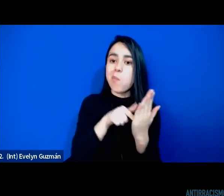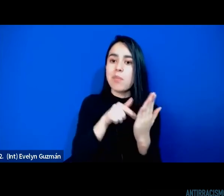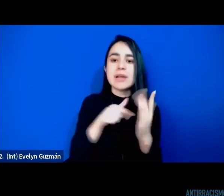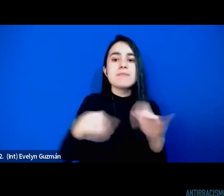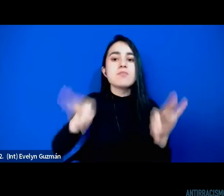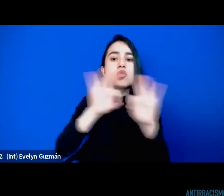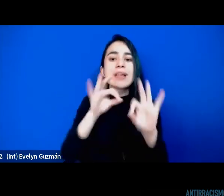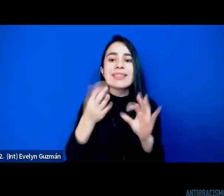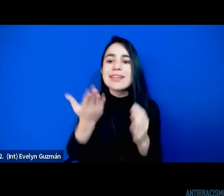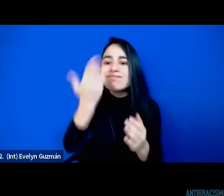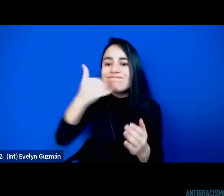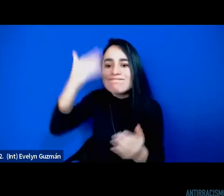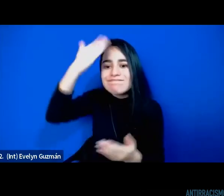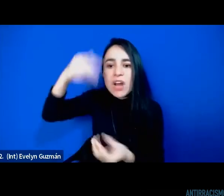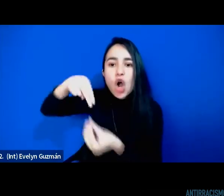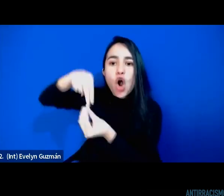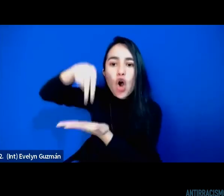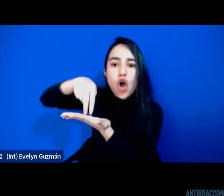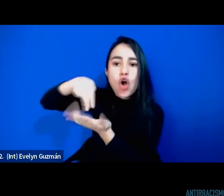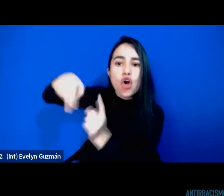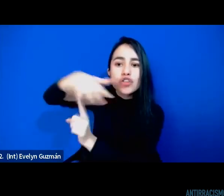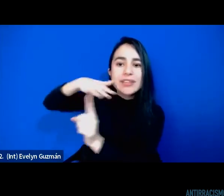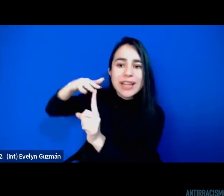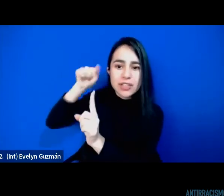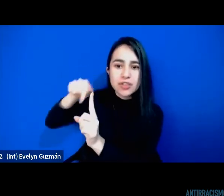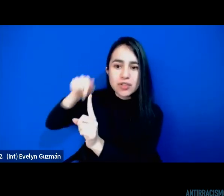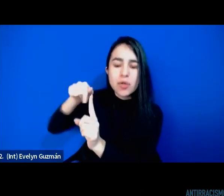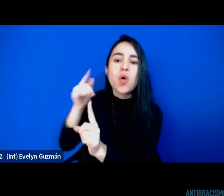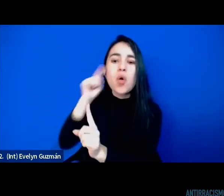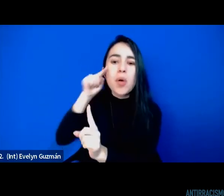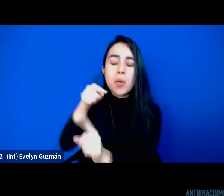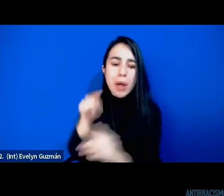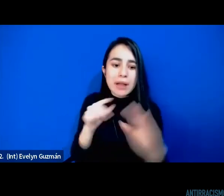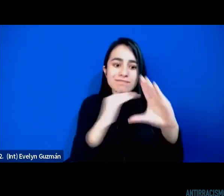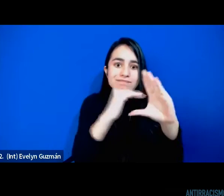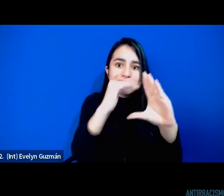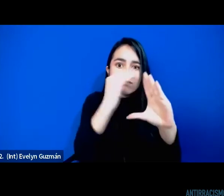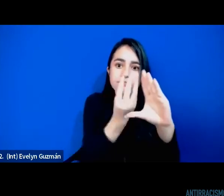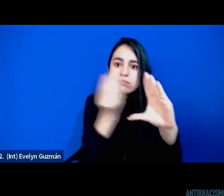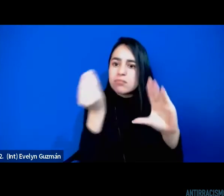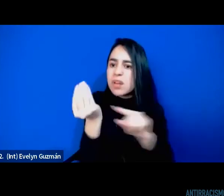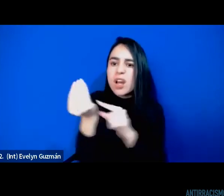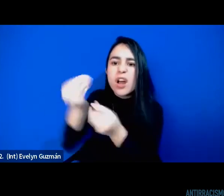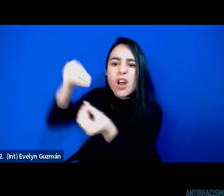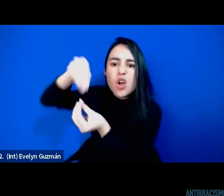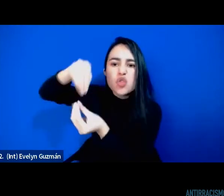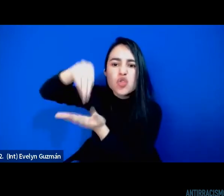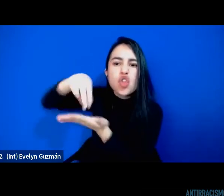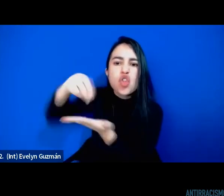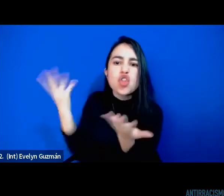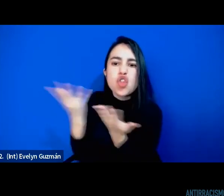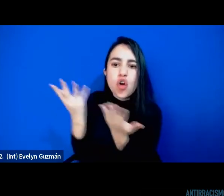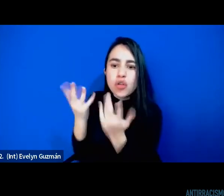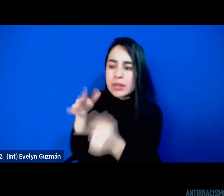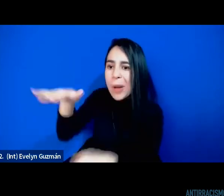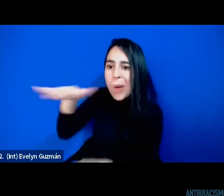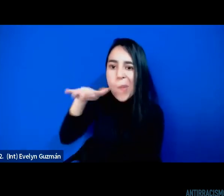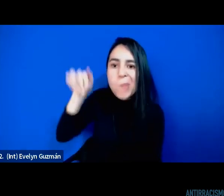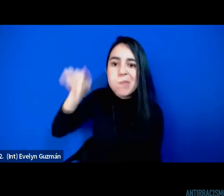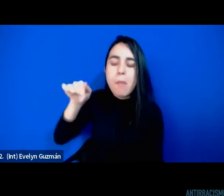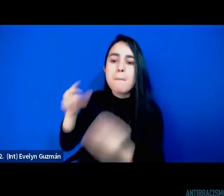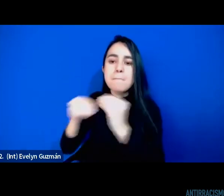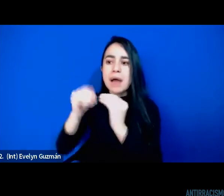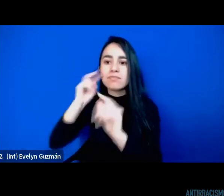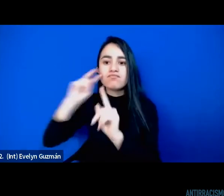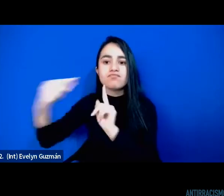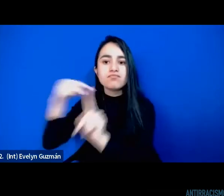importante para mirar la trayectoria de estas clases sociales y las percepciones propias